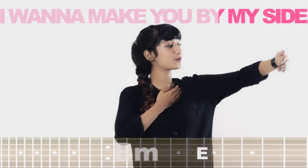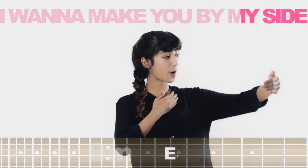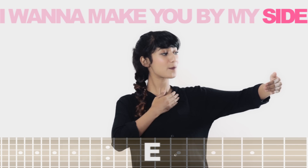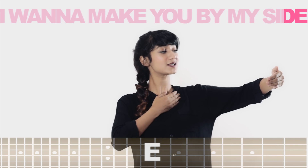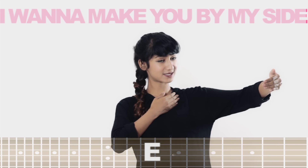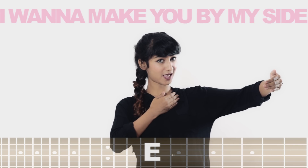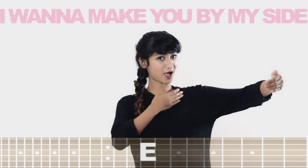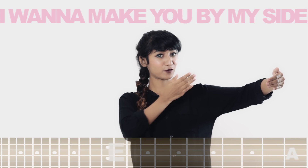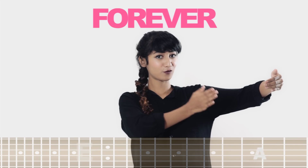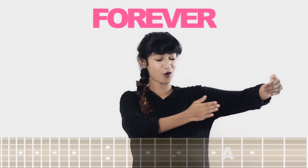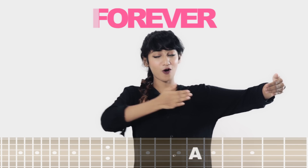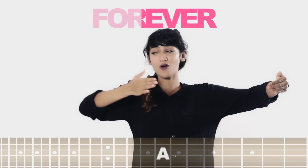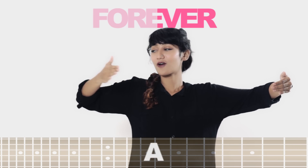by my side forever